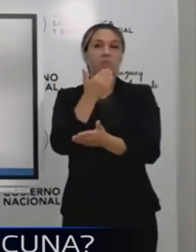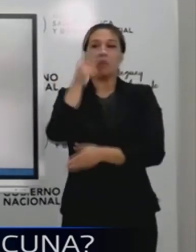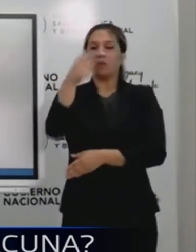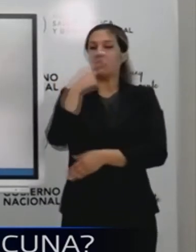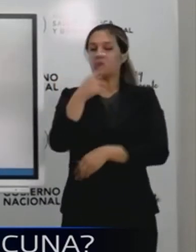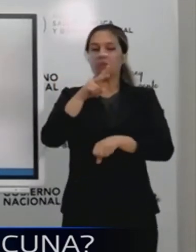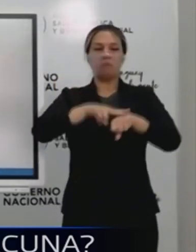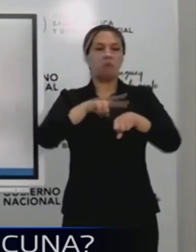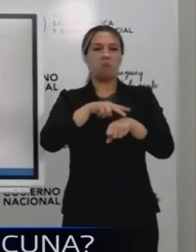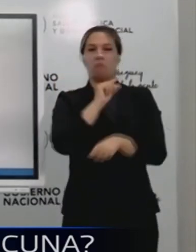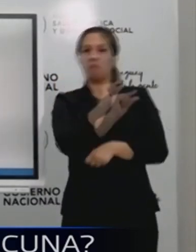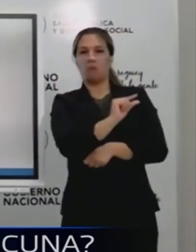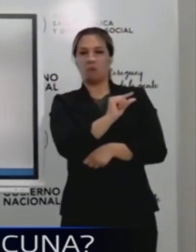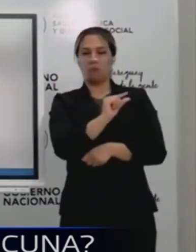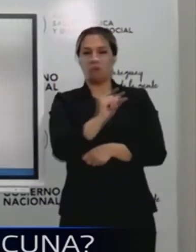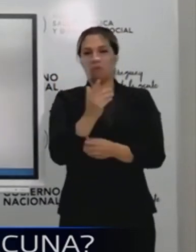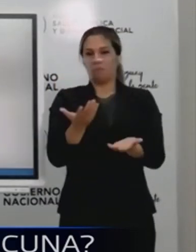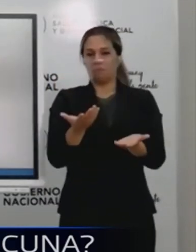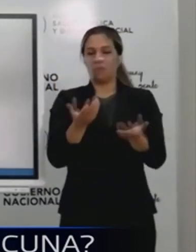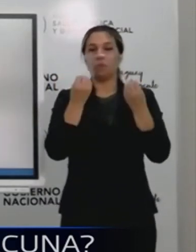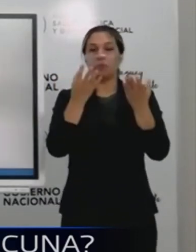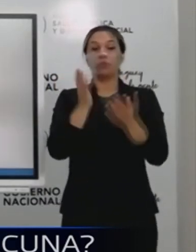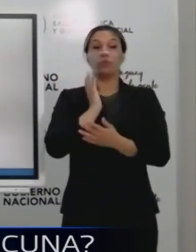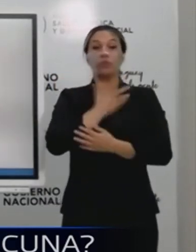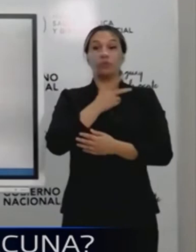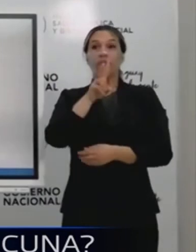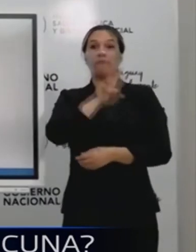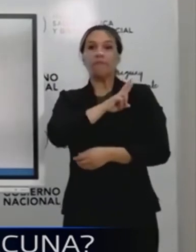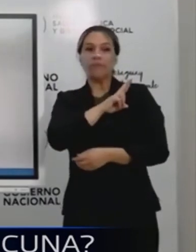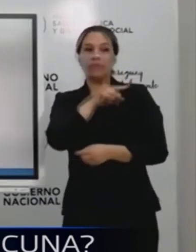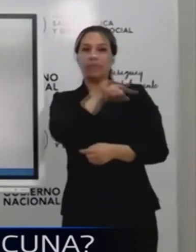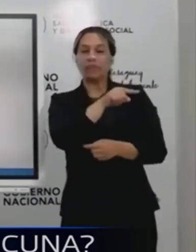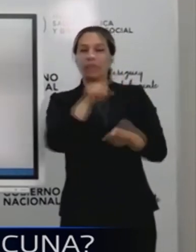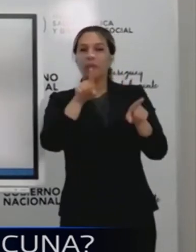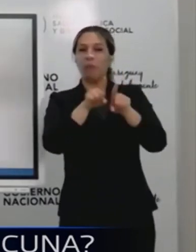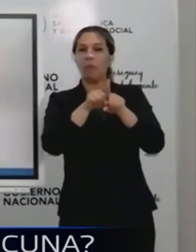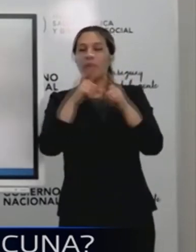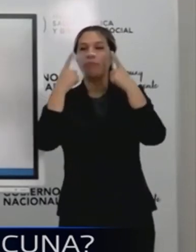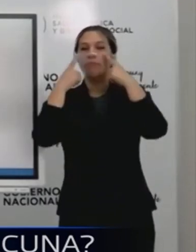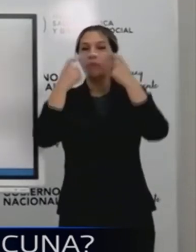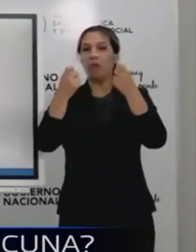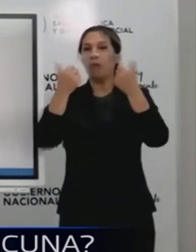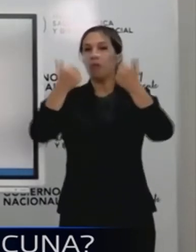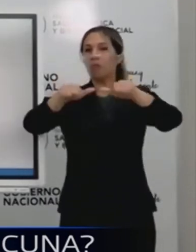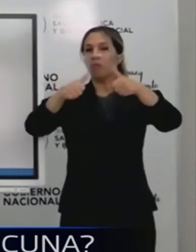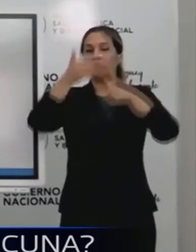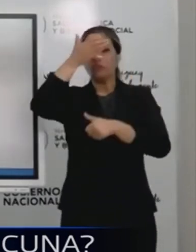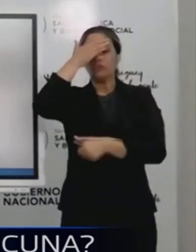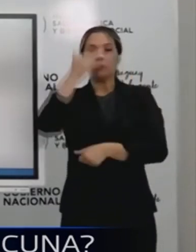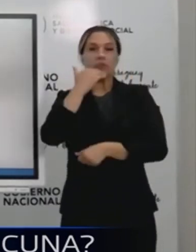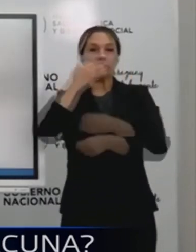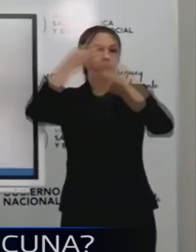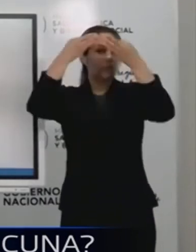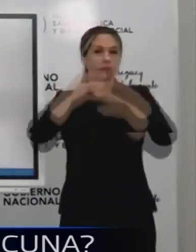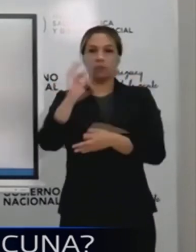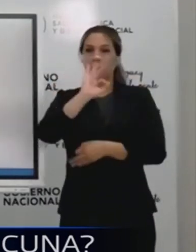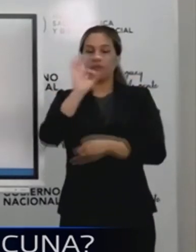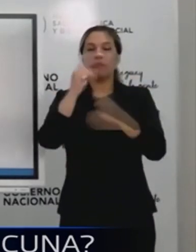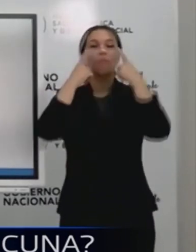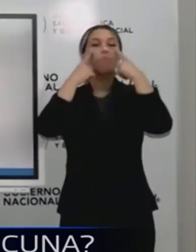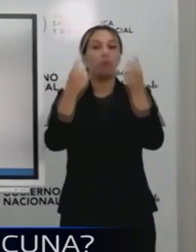dinero, la vida de tu población, para un experimento, también te condiciona y te posiciona, verás cómo para poder adquirir